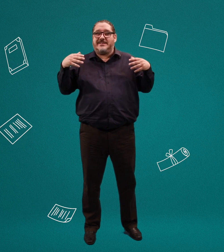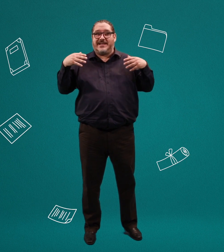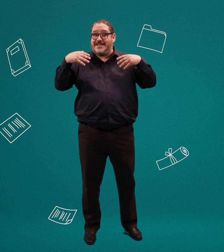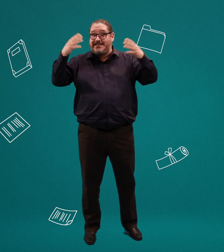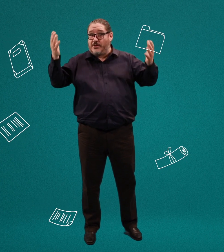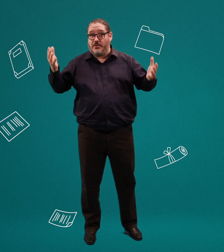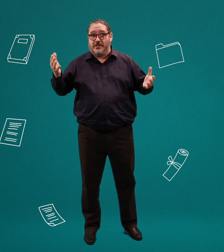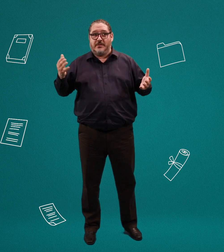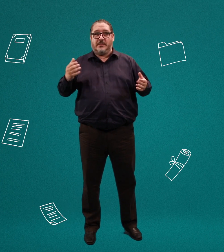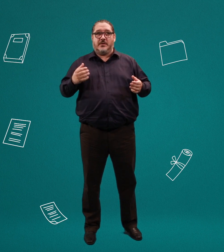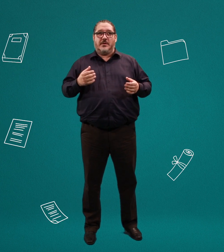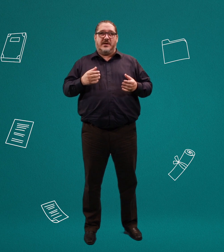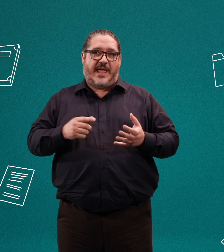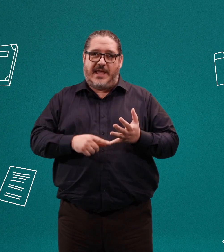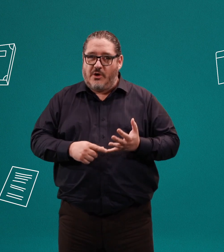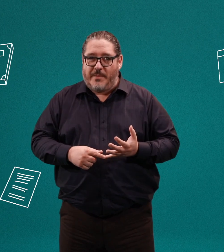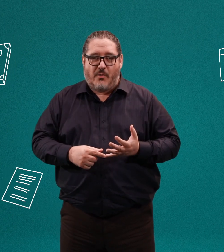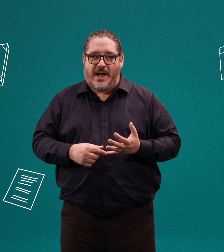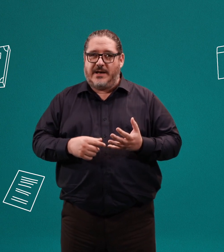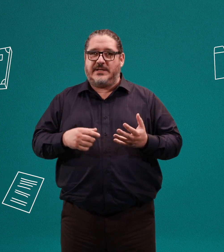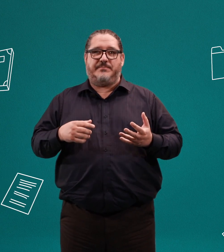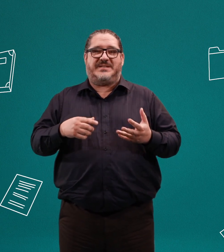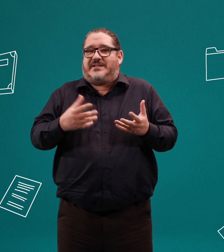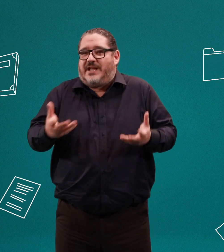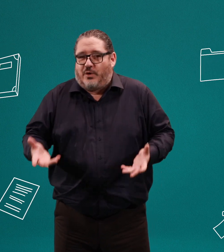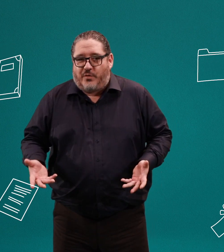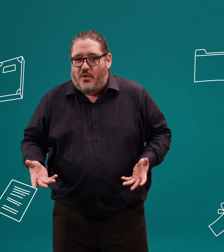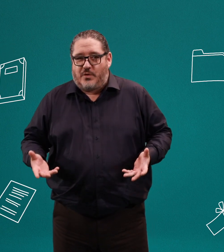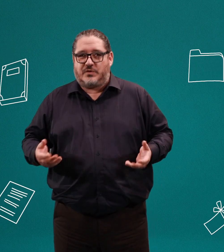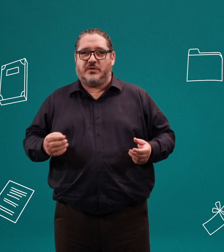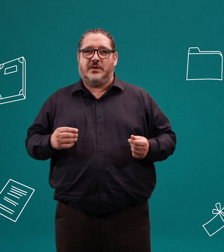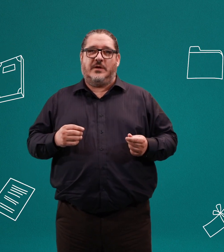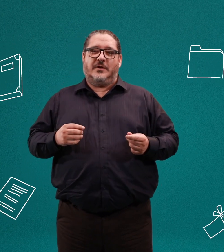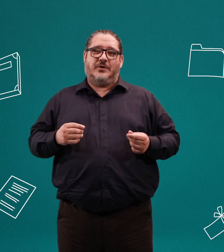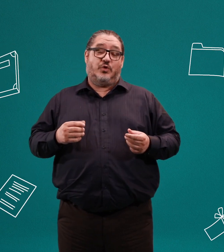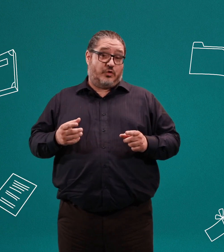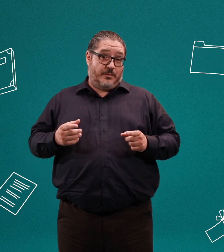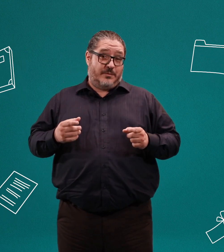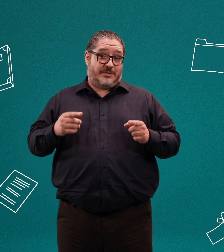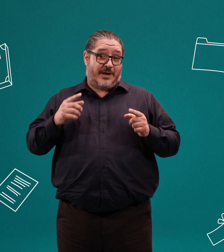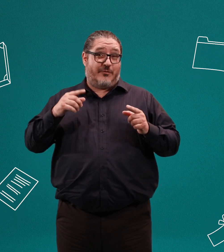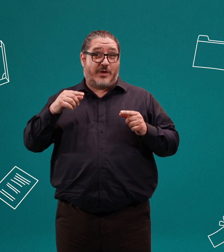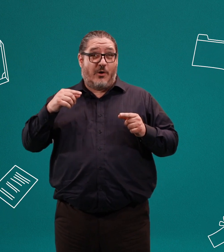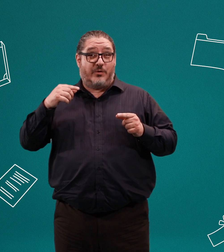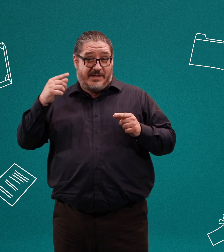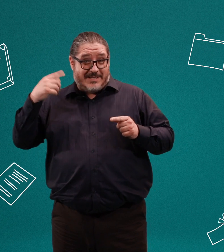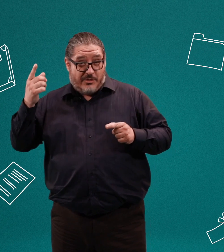de lanzado. Leí los manuales, visité los foros. YouTube sería fundado 10 años